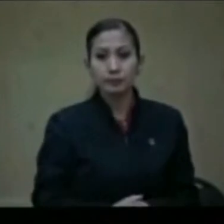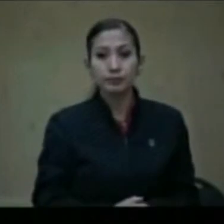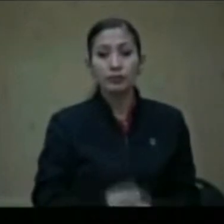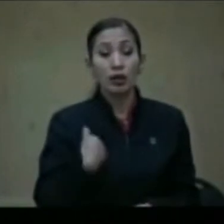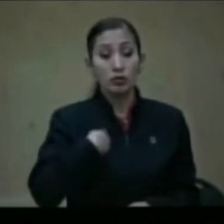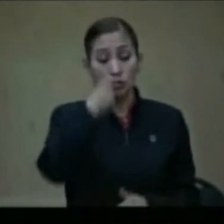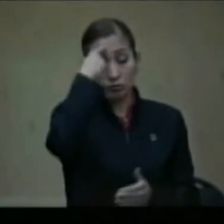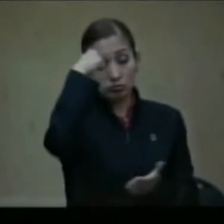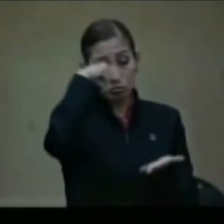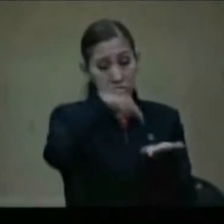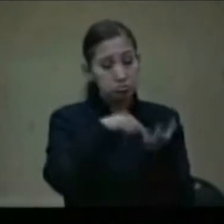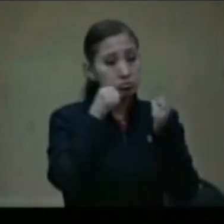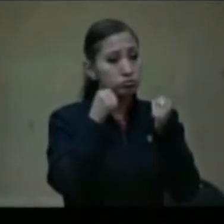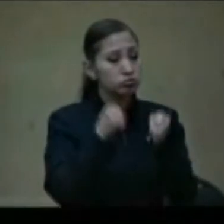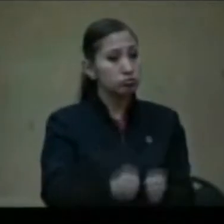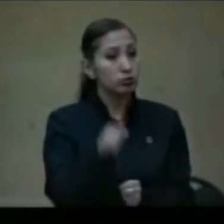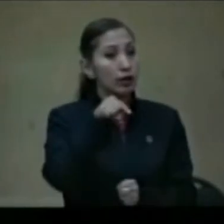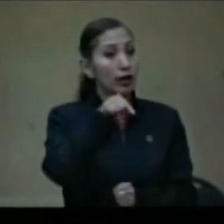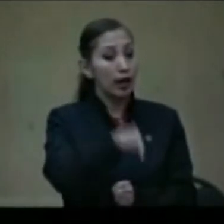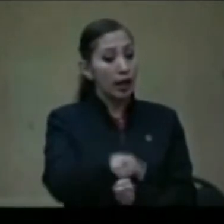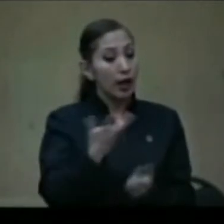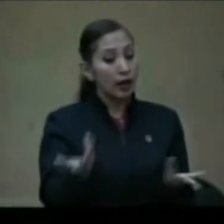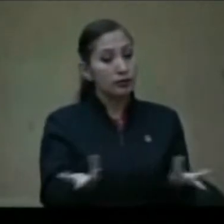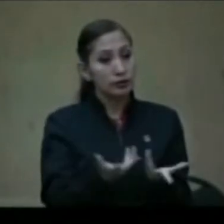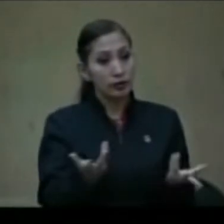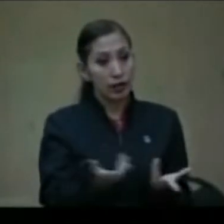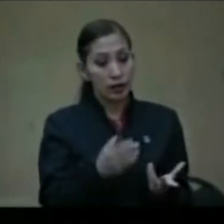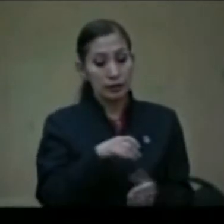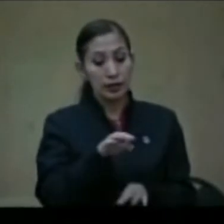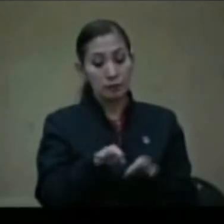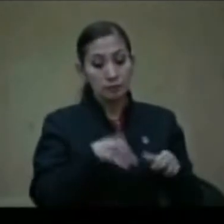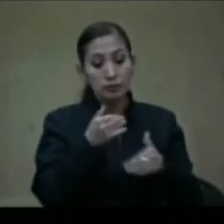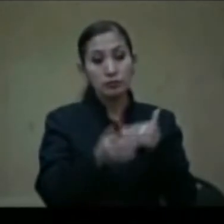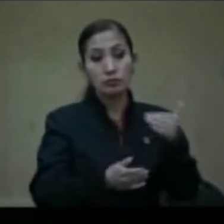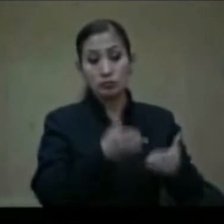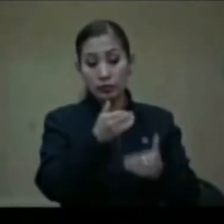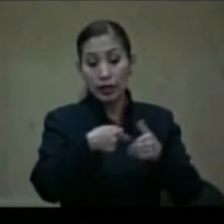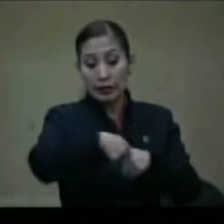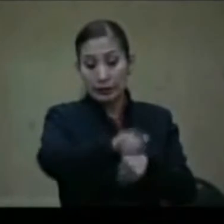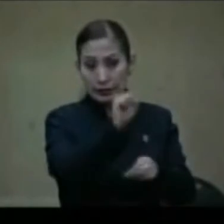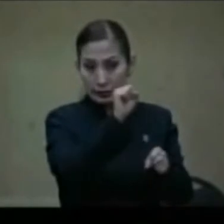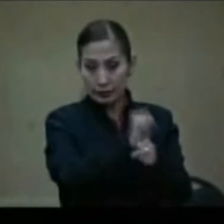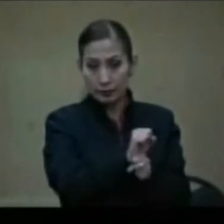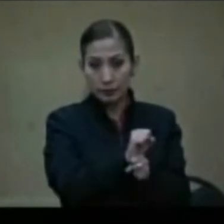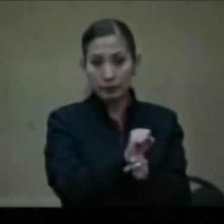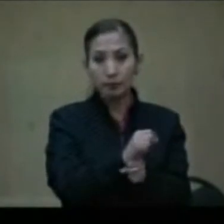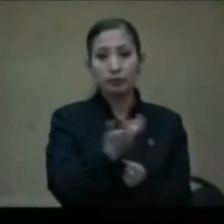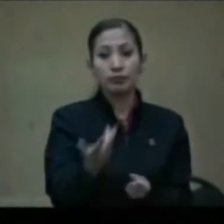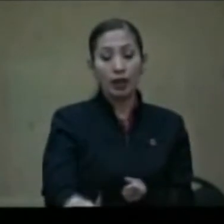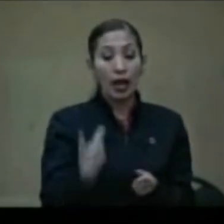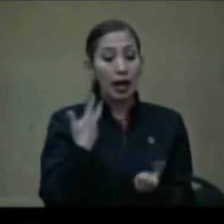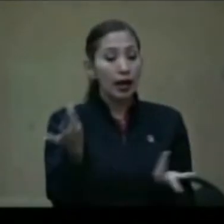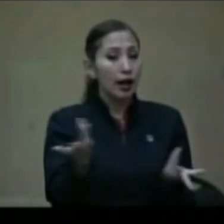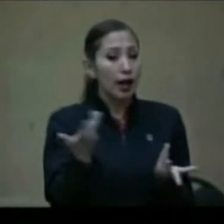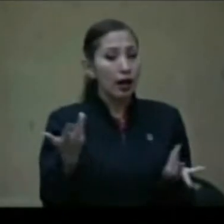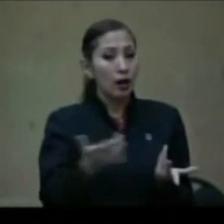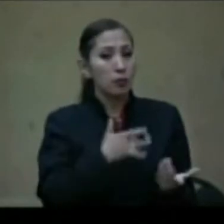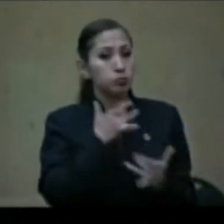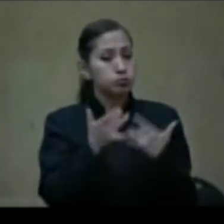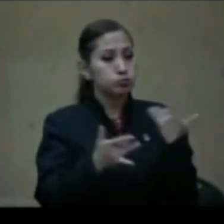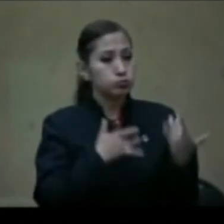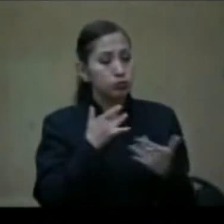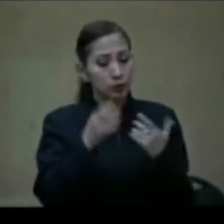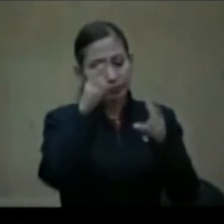Estoy segura que este evento que se realizará en el transcurso de toda la semana propiciará profundas